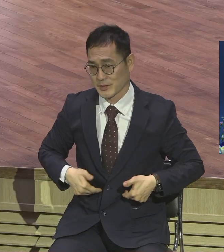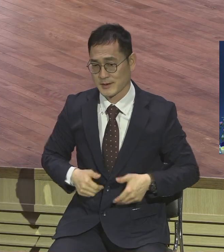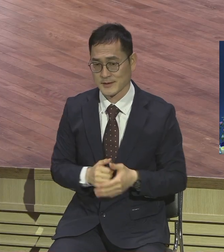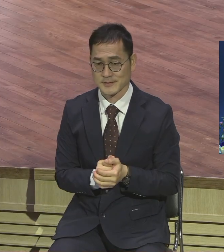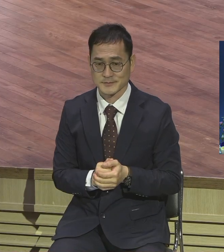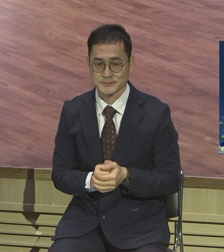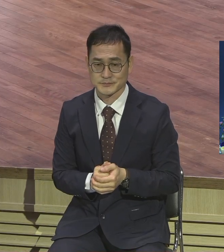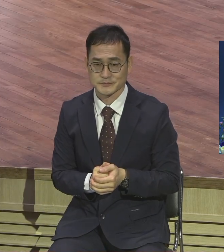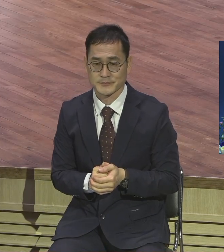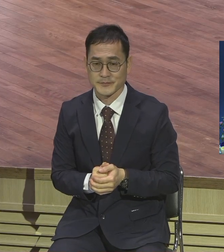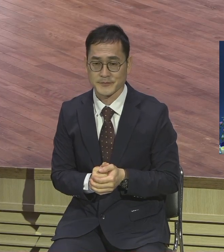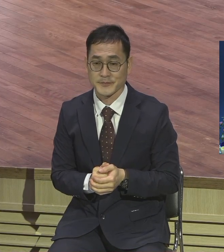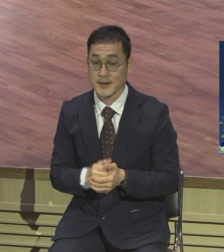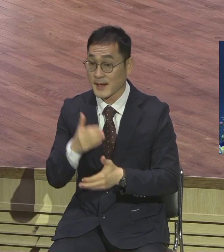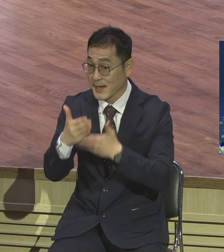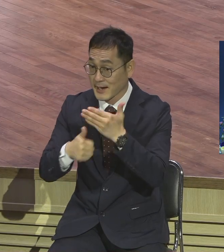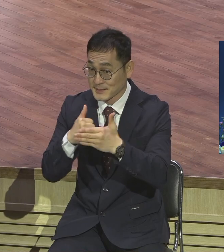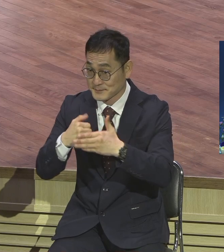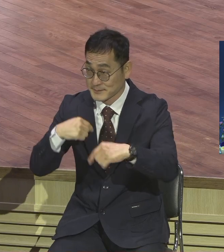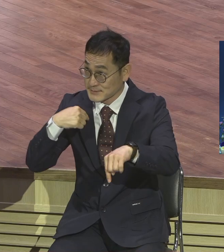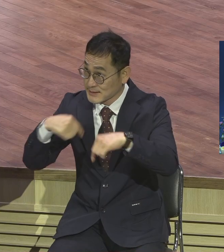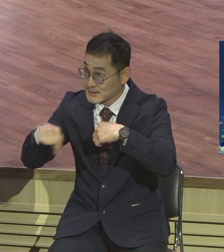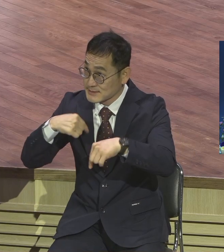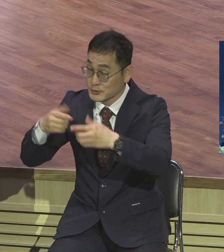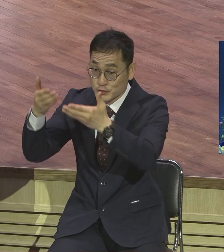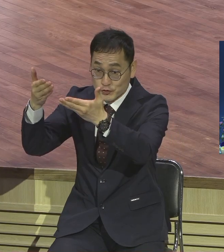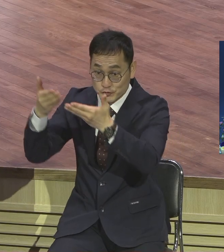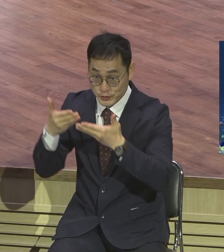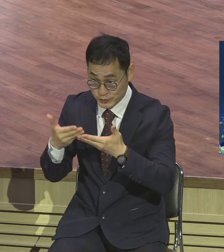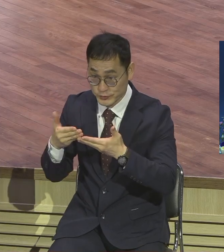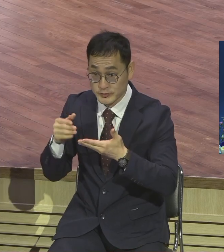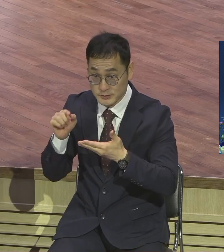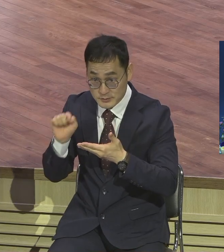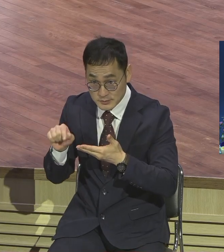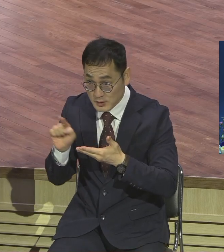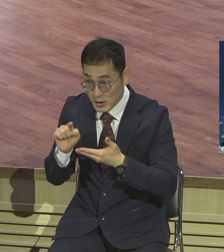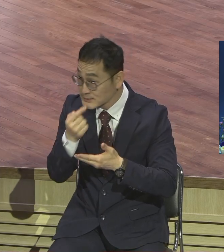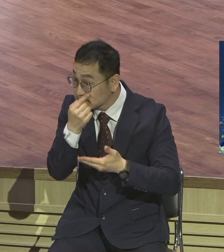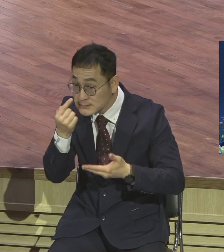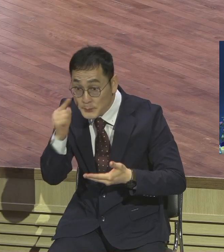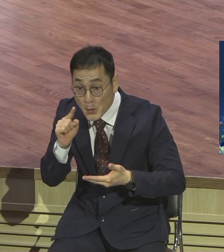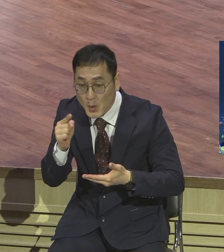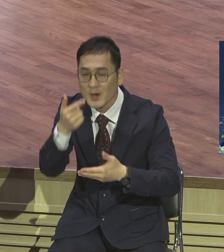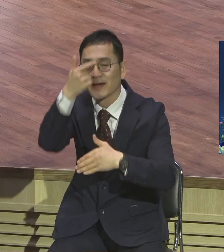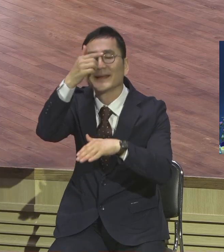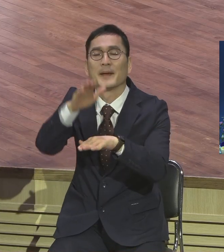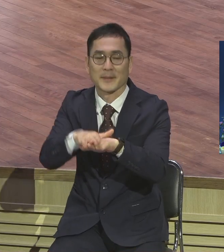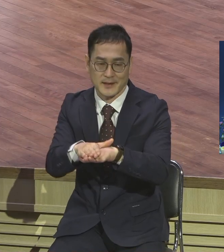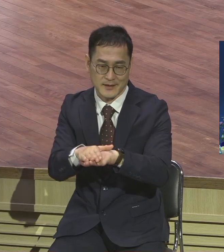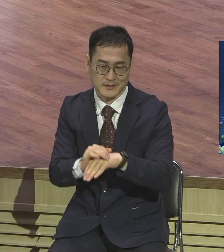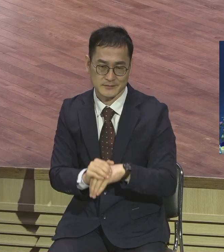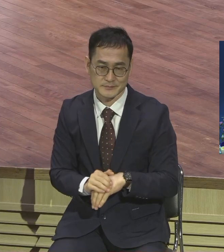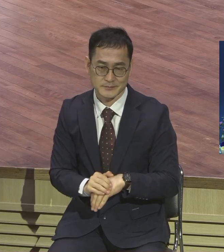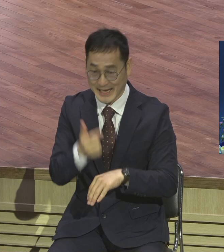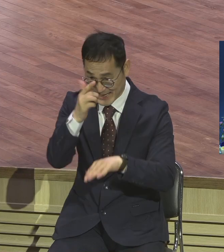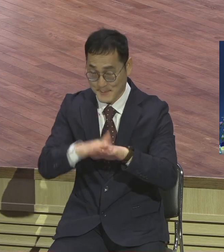하나님의 다스림을 받는 삶의 핵심이 바로 예배예요. 예배. 내가 하나님께 예배드려 간다. 말은 하나님의